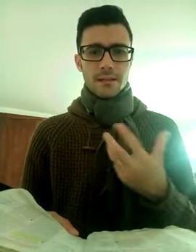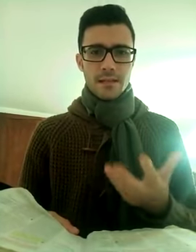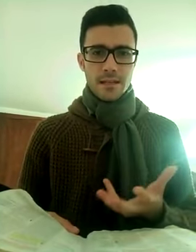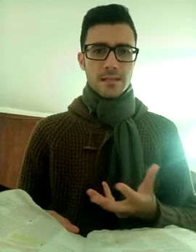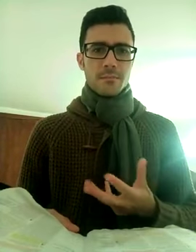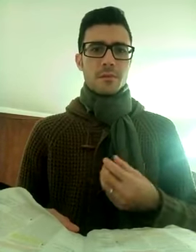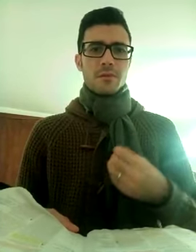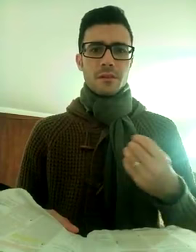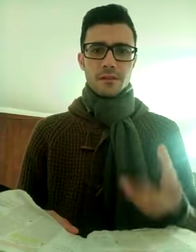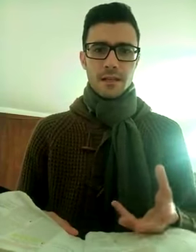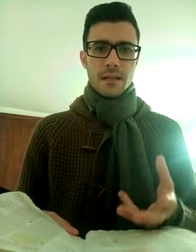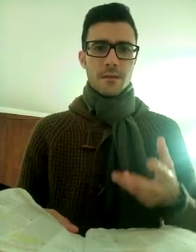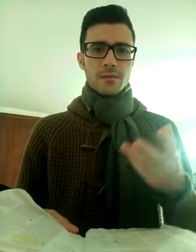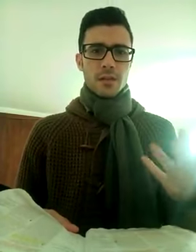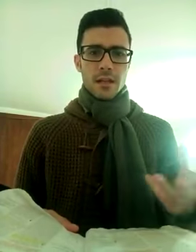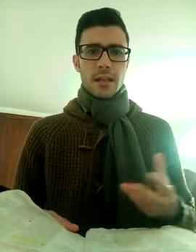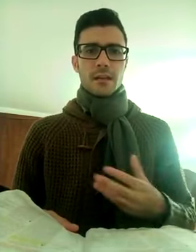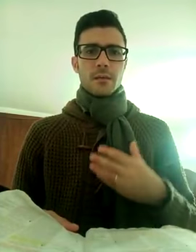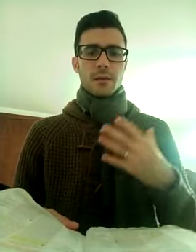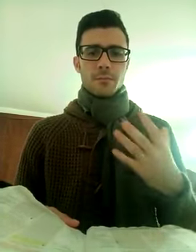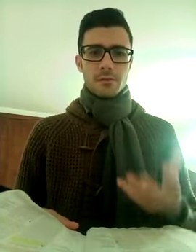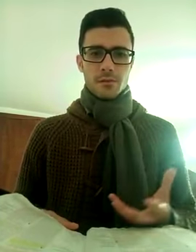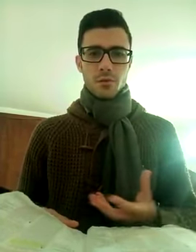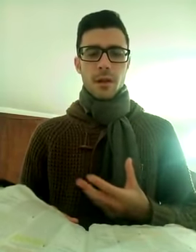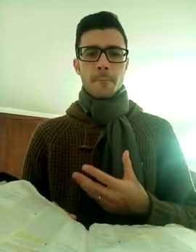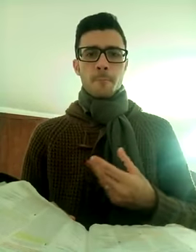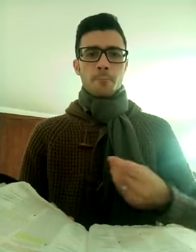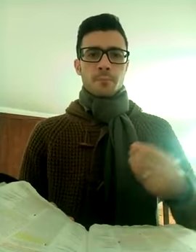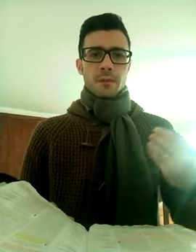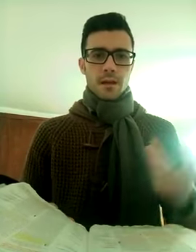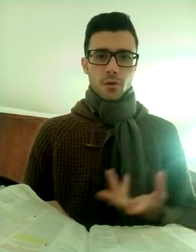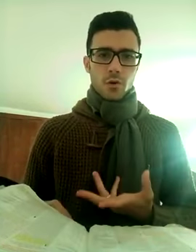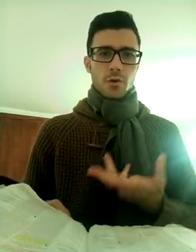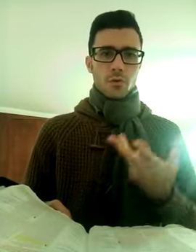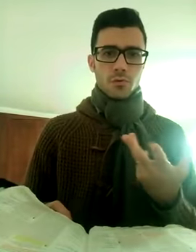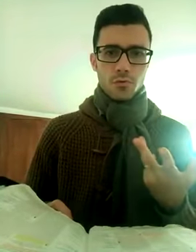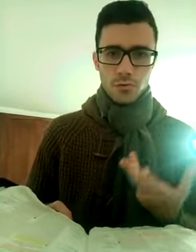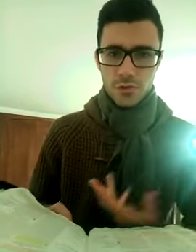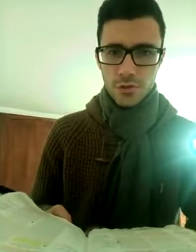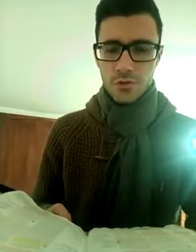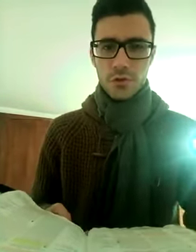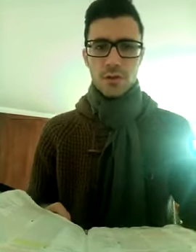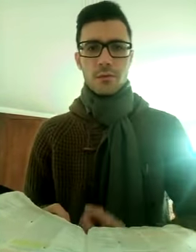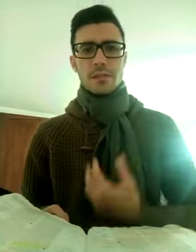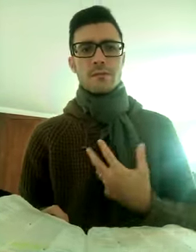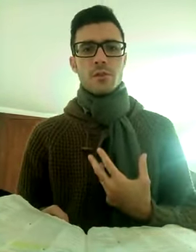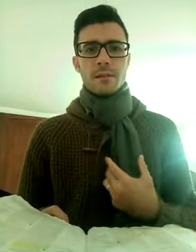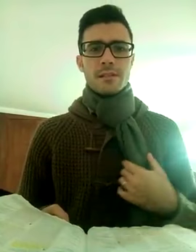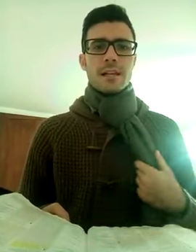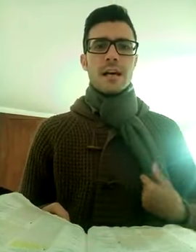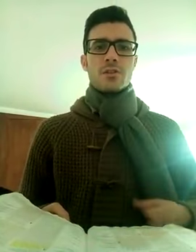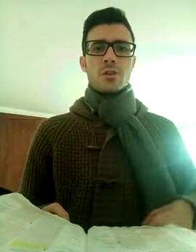Chiesa, per i miei fratelli, i miei sorelle, anche per le persone che ancora conoscono il Signore, questi video messaggi,